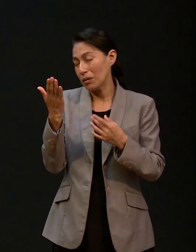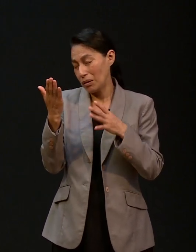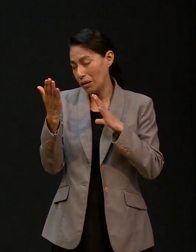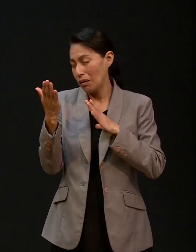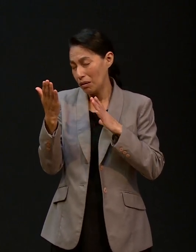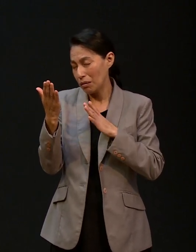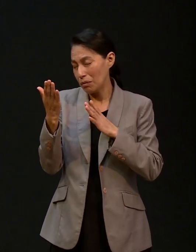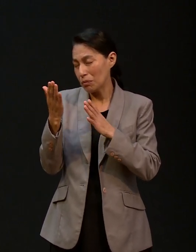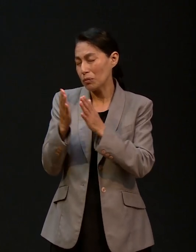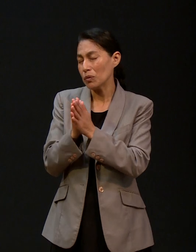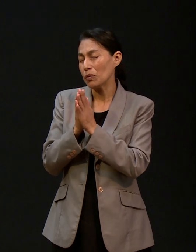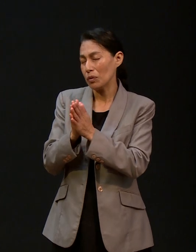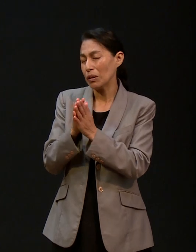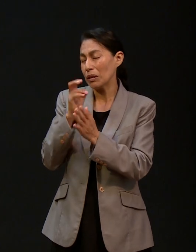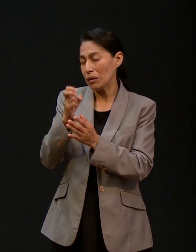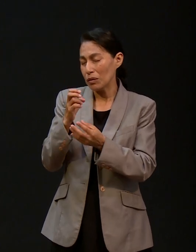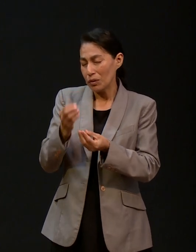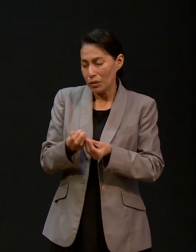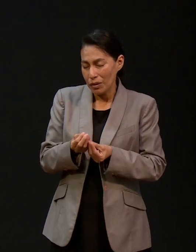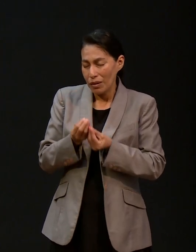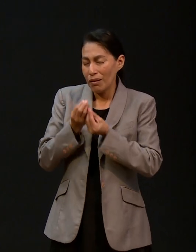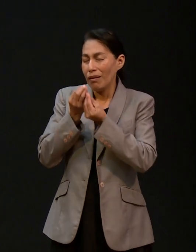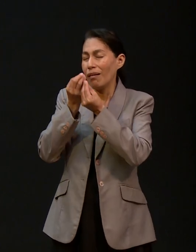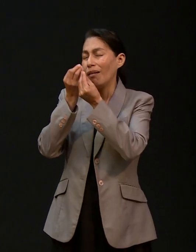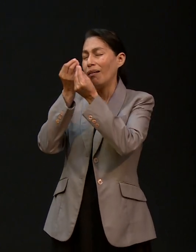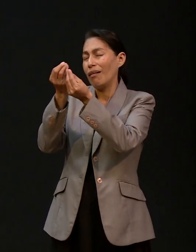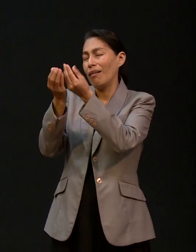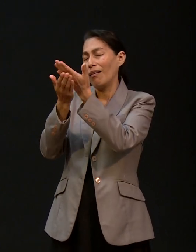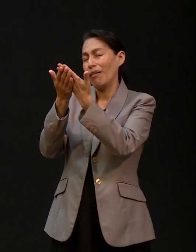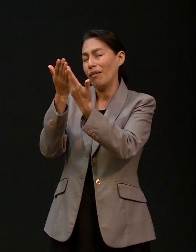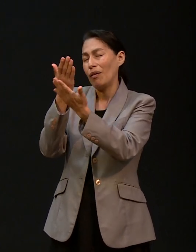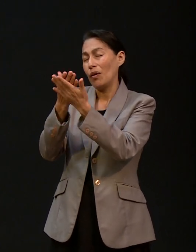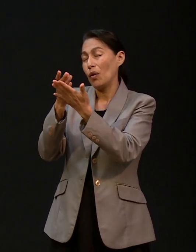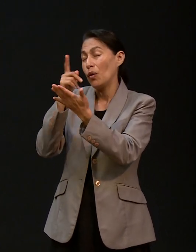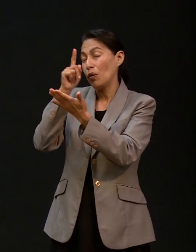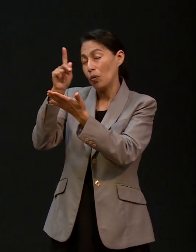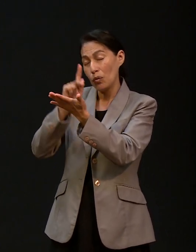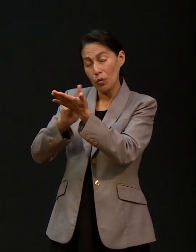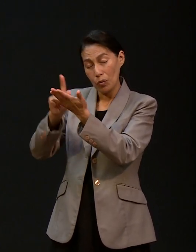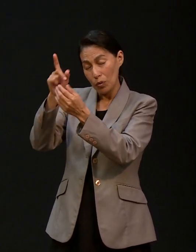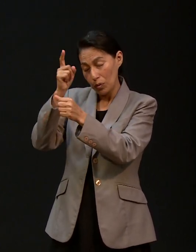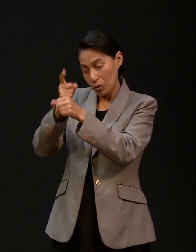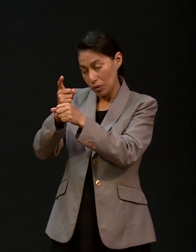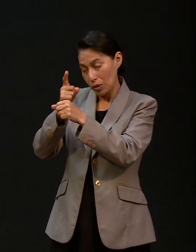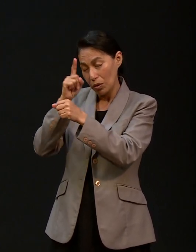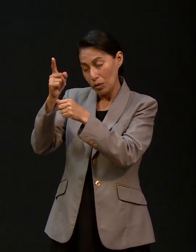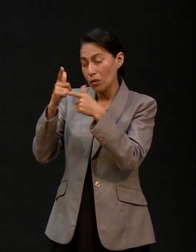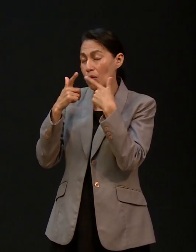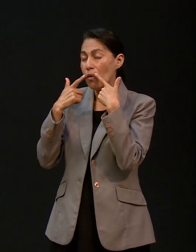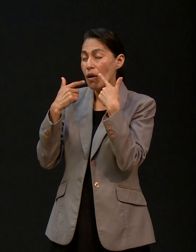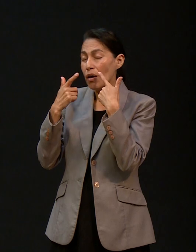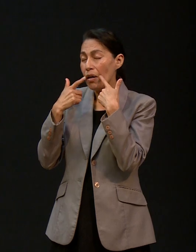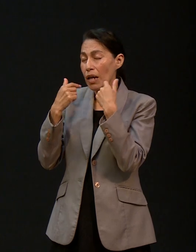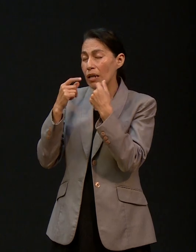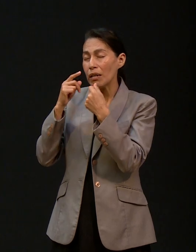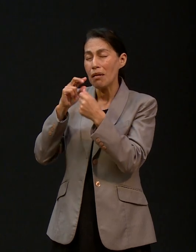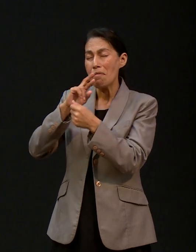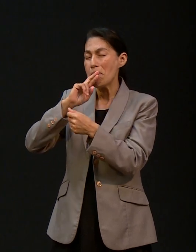ponemos en tus manos para que conforme a tu voluntad y conforme a tu gracia sabemos que es lo mejor para cada uno de